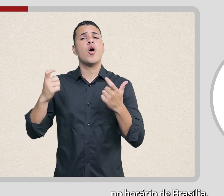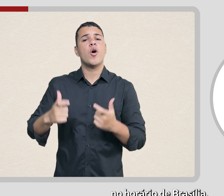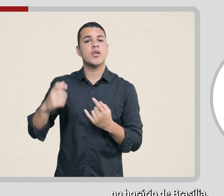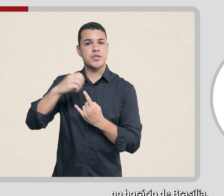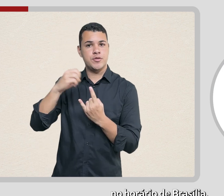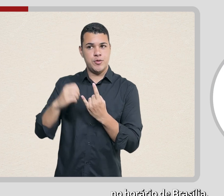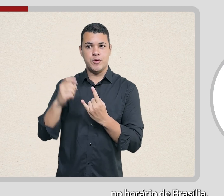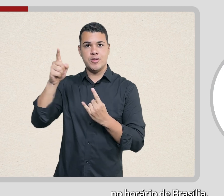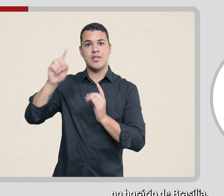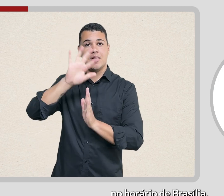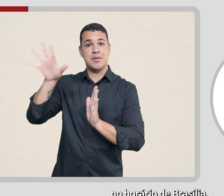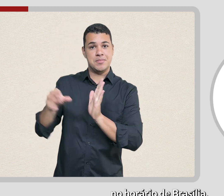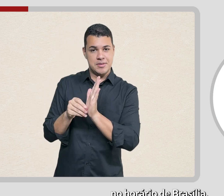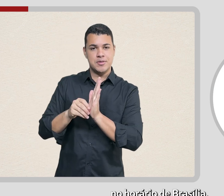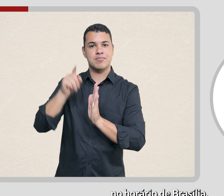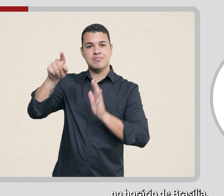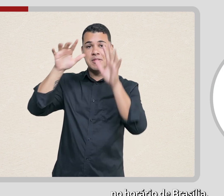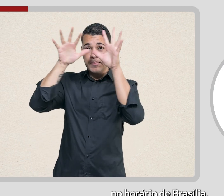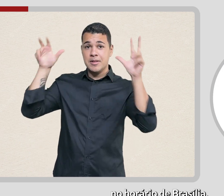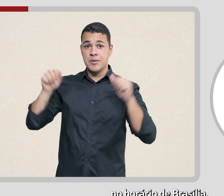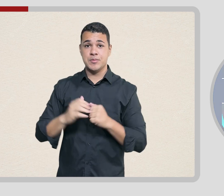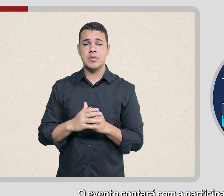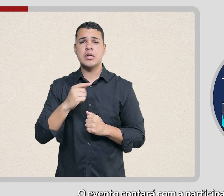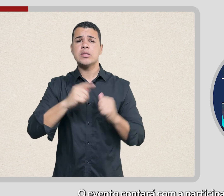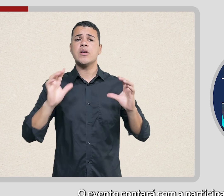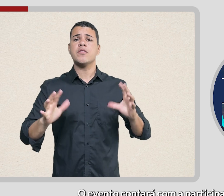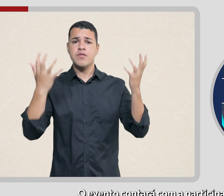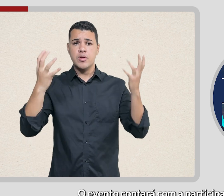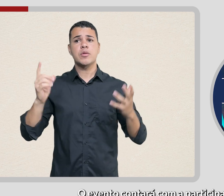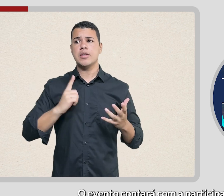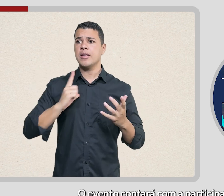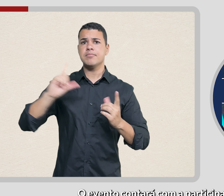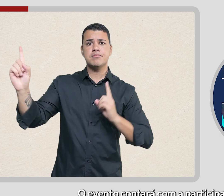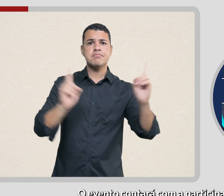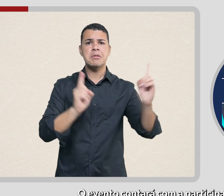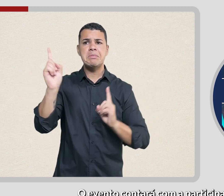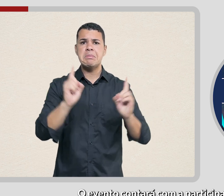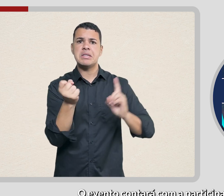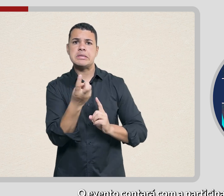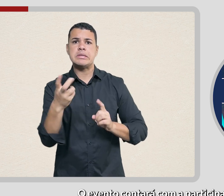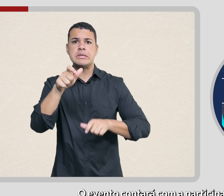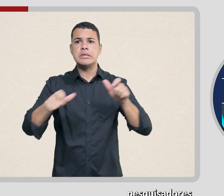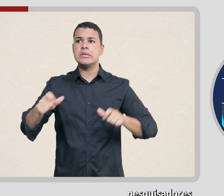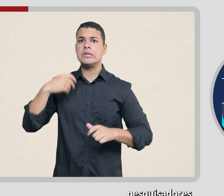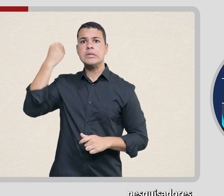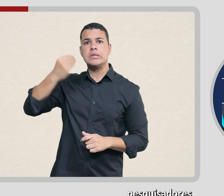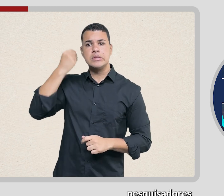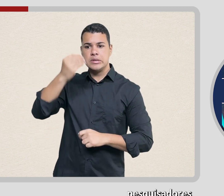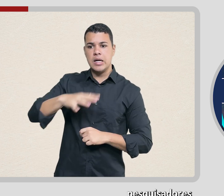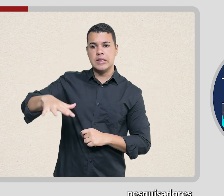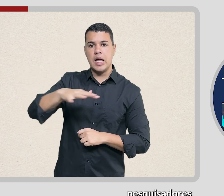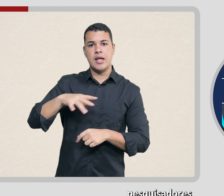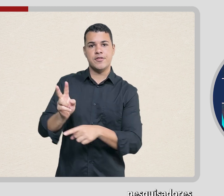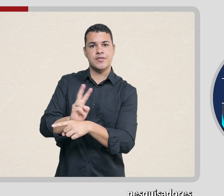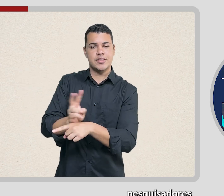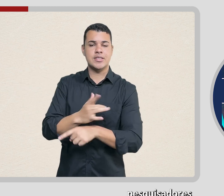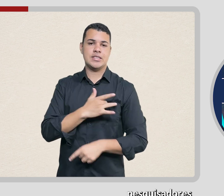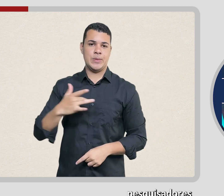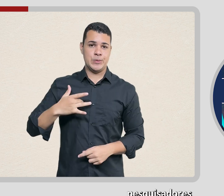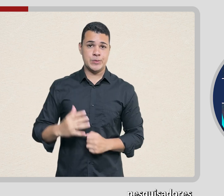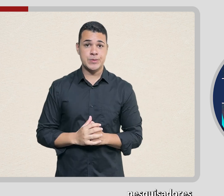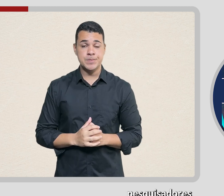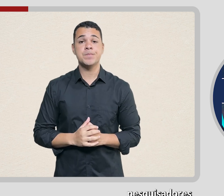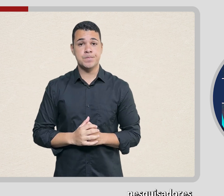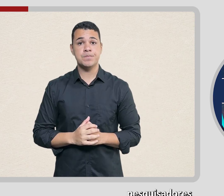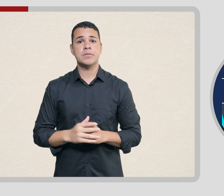na Fiocruz Amazônia, em Manaus. O evento contará com participação de renomados pesquisadores da área de